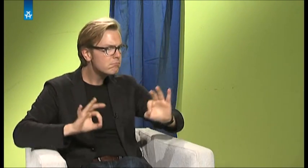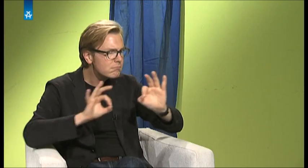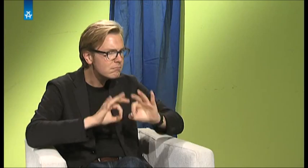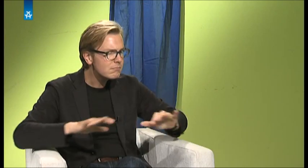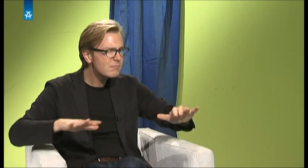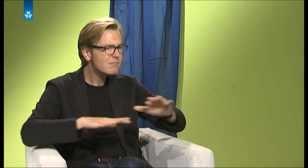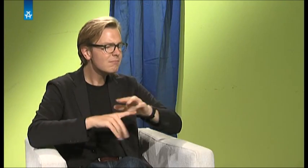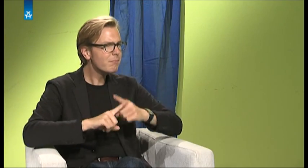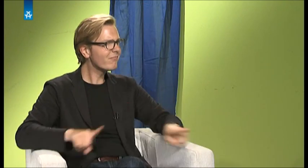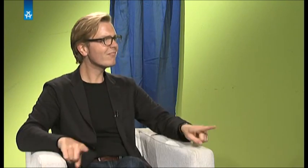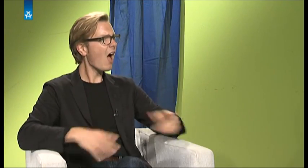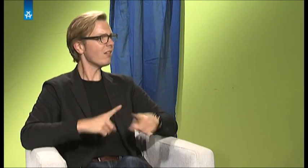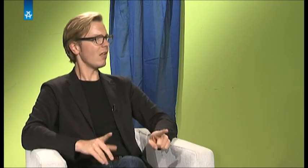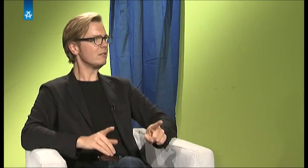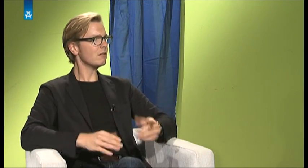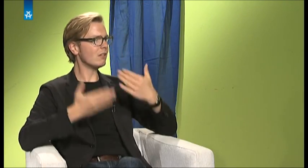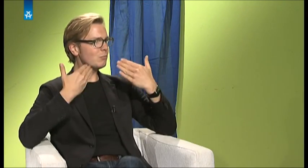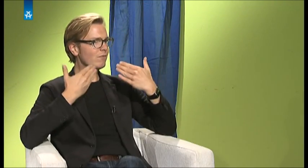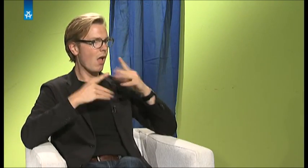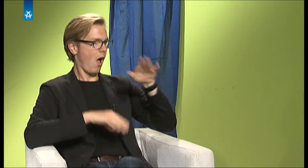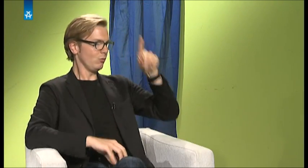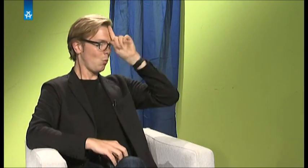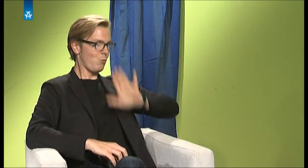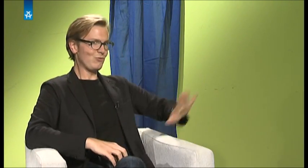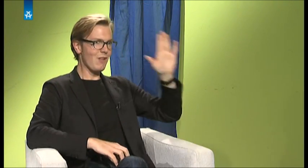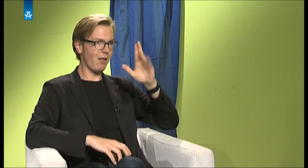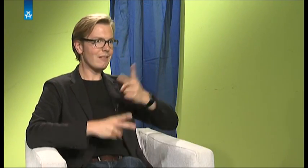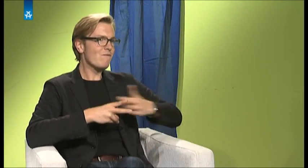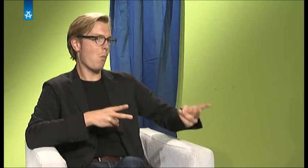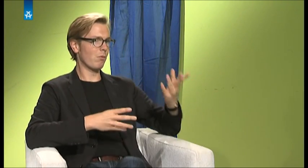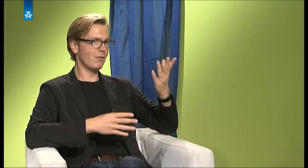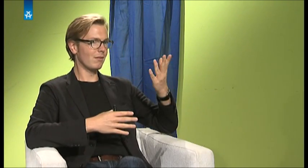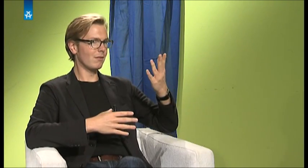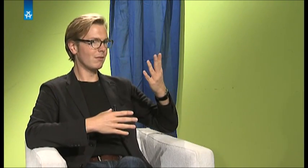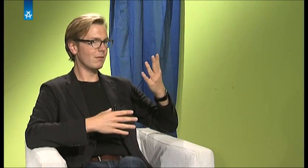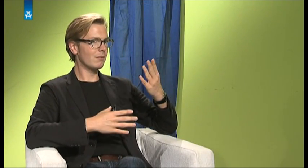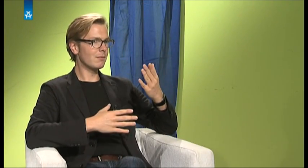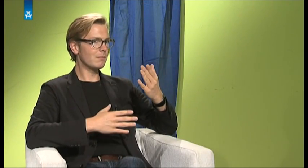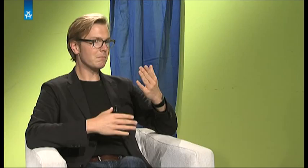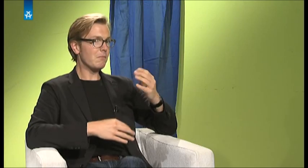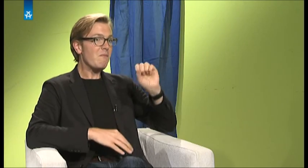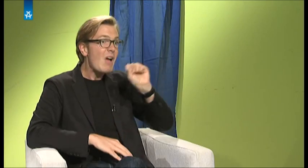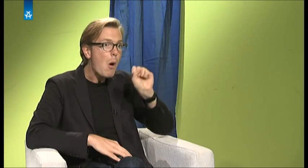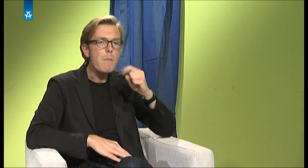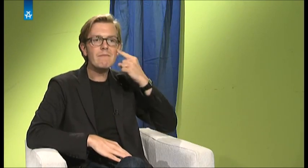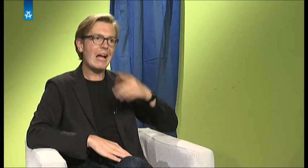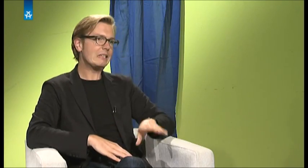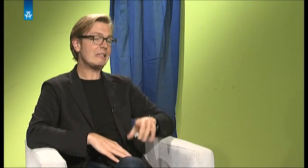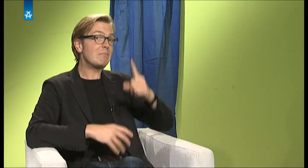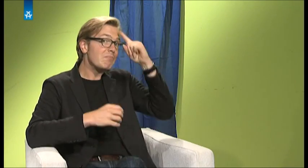Universitäten kannte. Das war anders. Warum das so ist, kann ich nicht sagen. Ich habe da mir vielleicht ein paar Gedanken gemacht, vielleicht